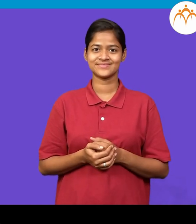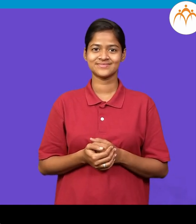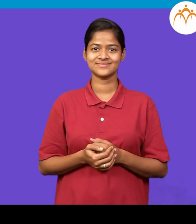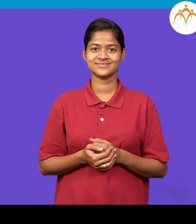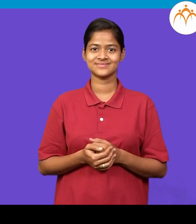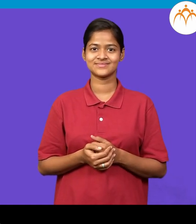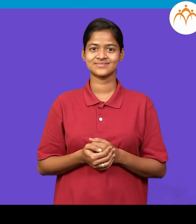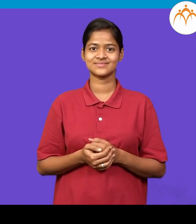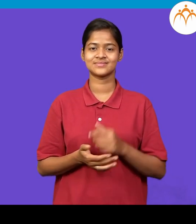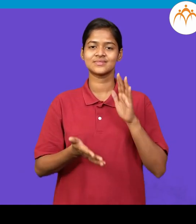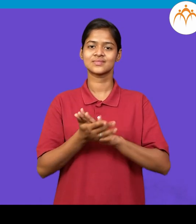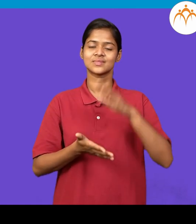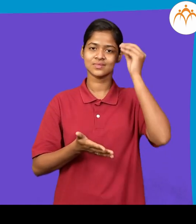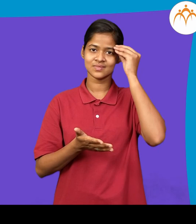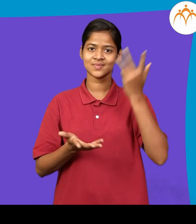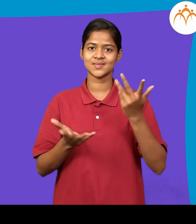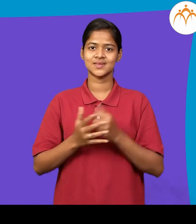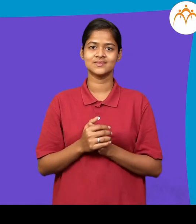आपन काय काय शिकलो।